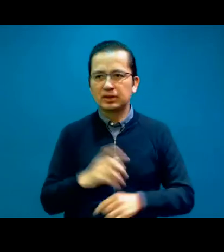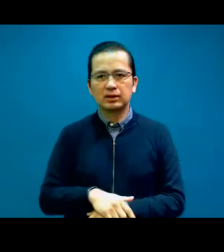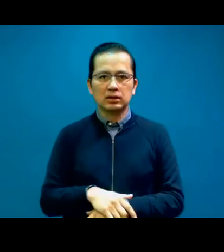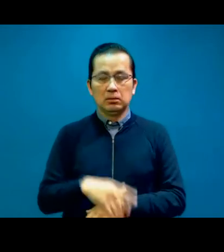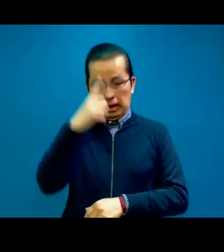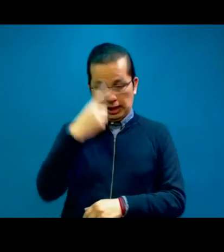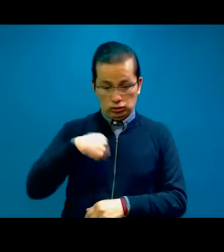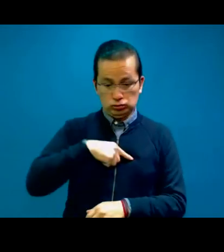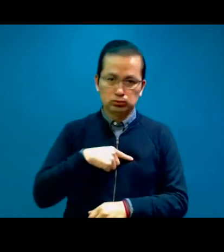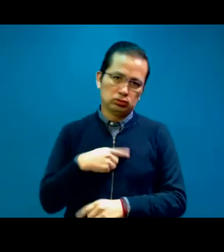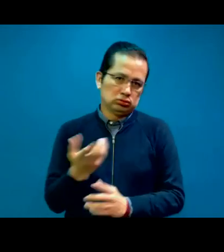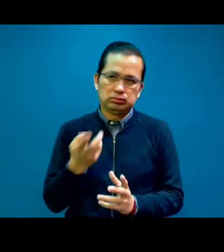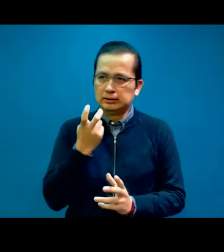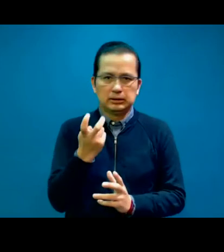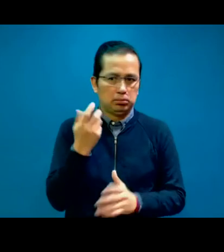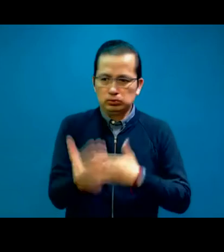nosotros.